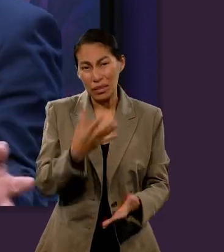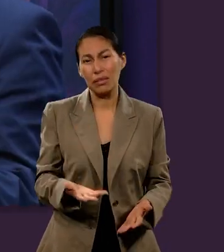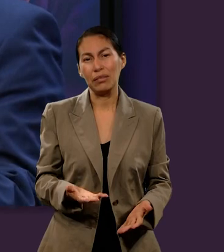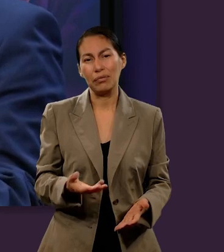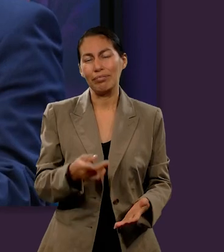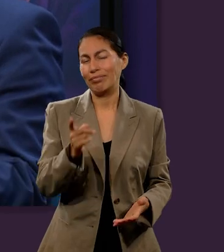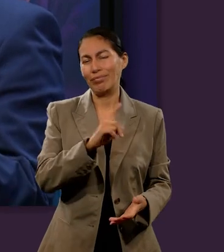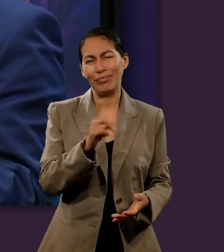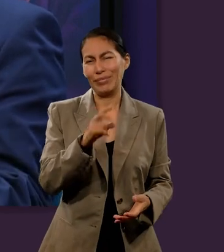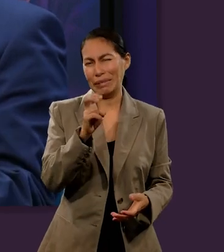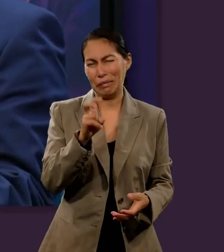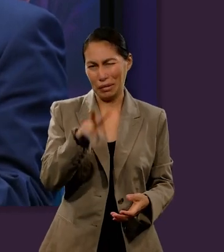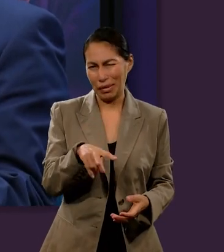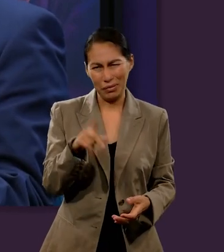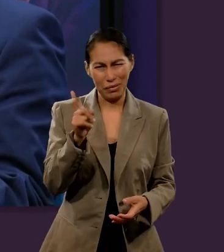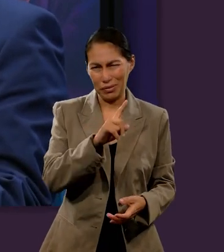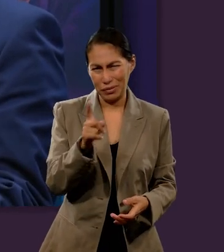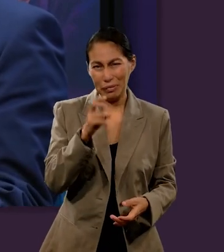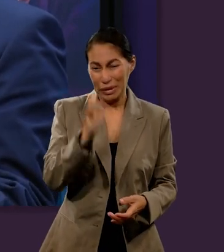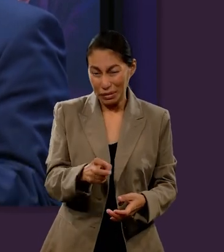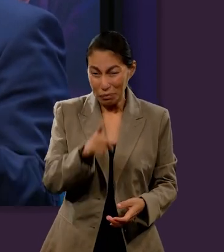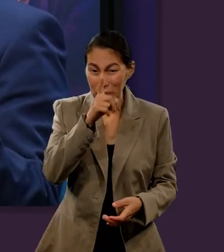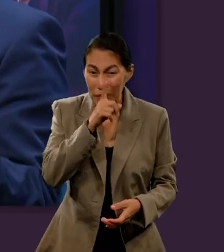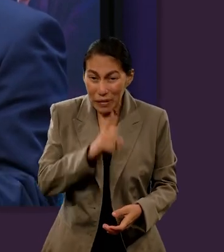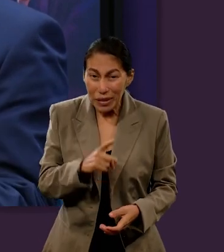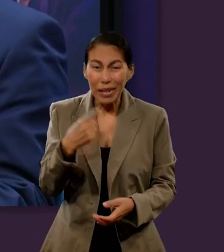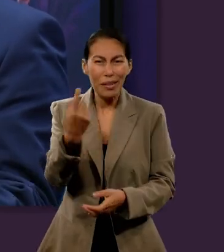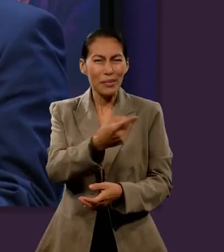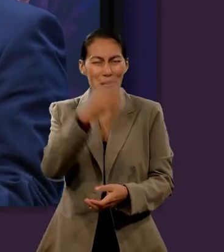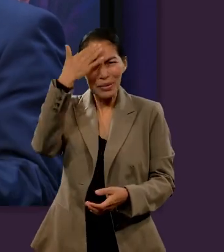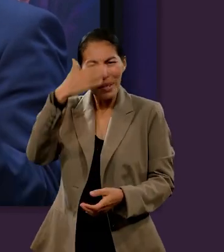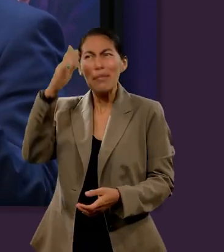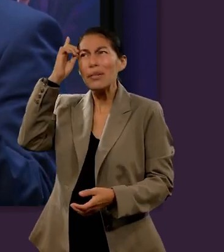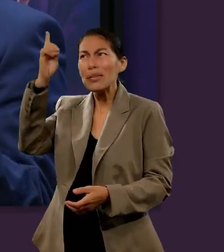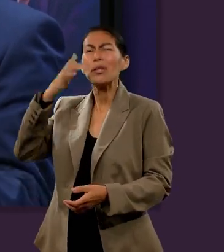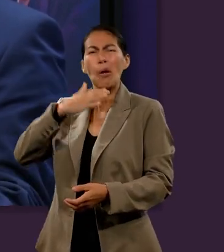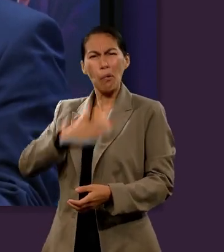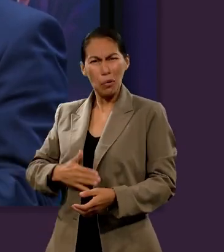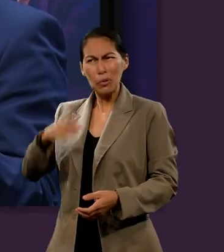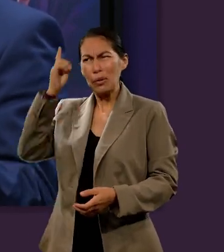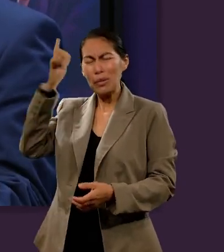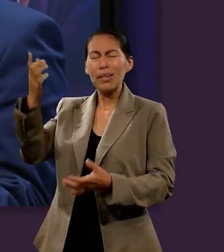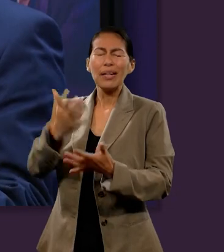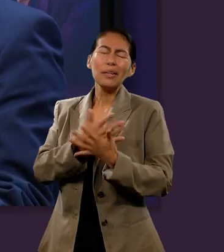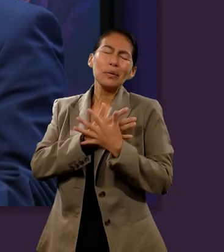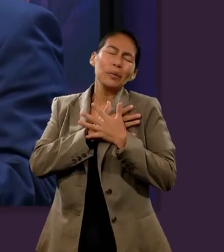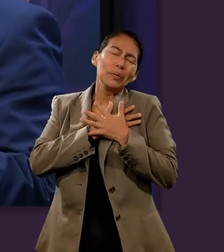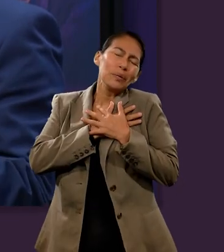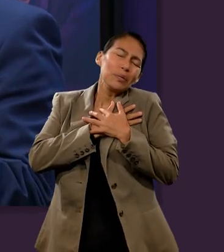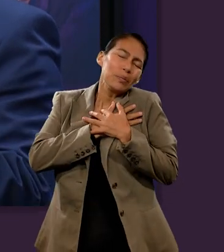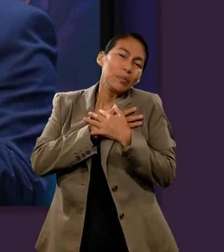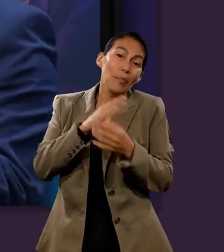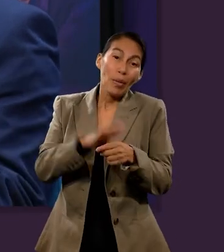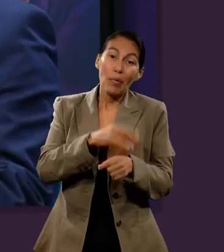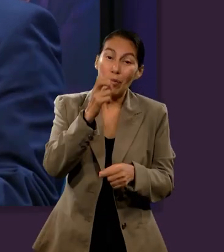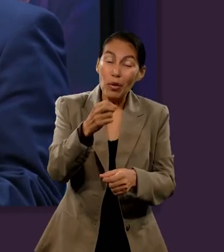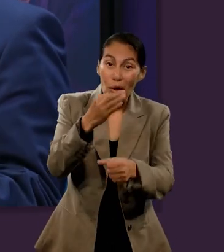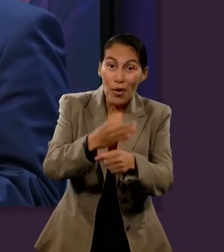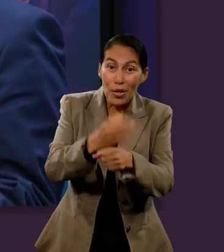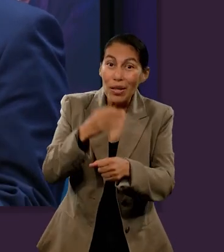vano. Pero nosotros sabemos que tenemos un Dios justo, pero un Dios también que nos ama. Entonces, por eso nuestra oportunidad